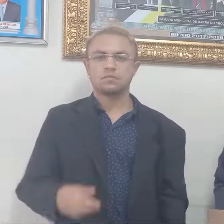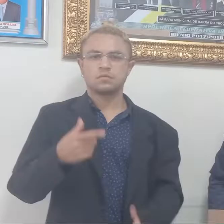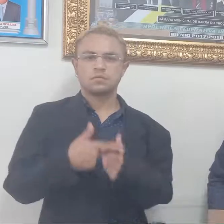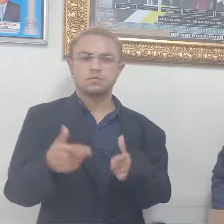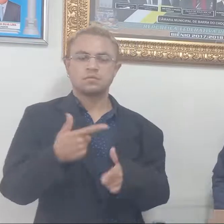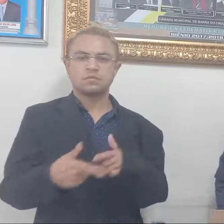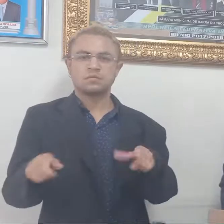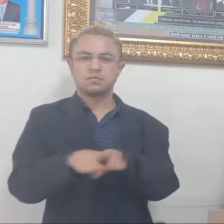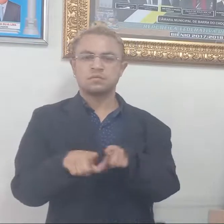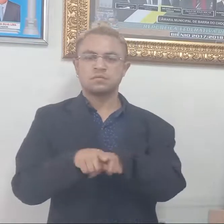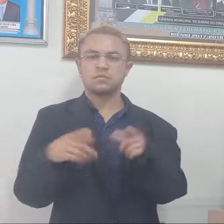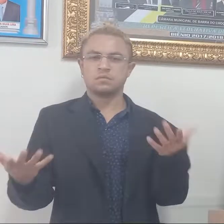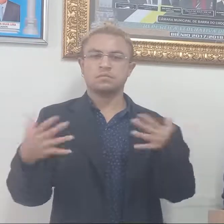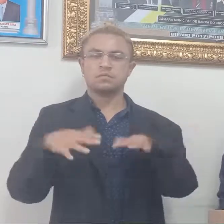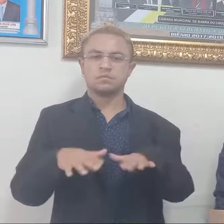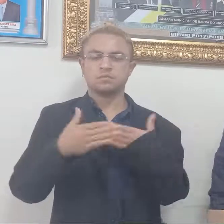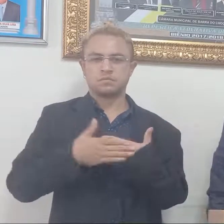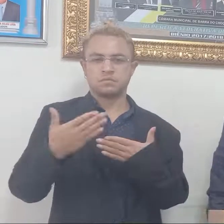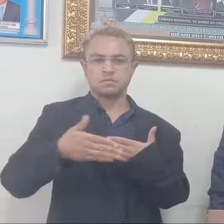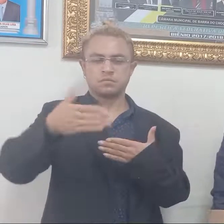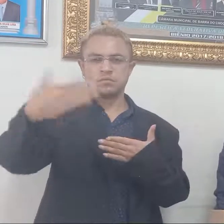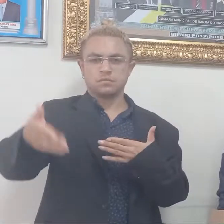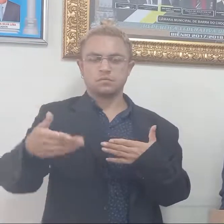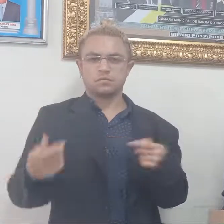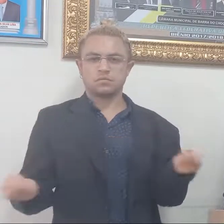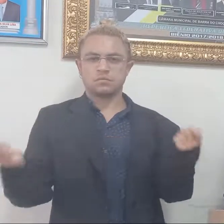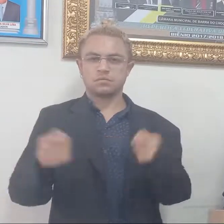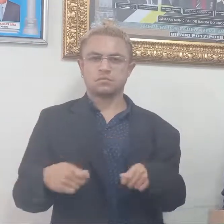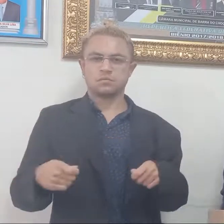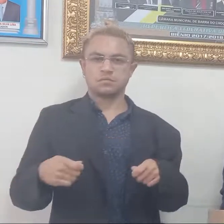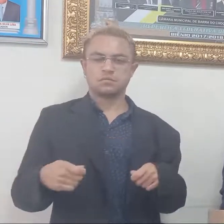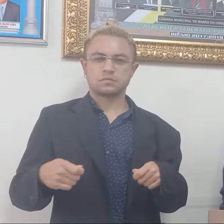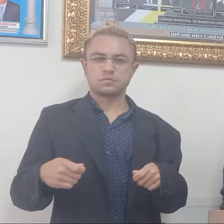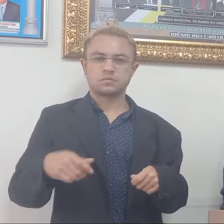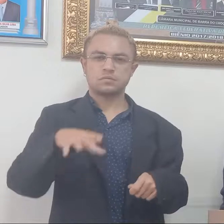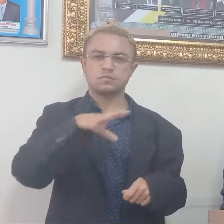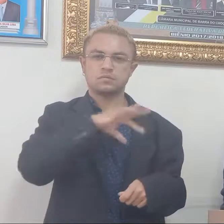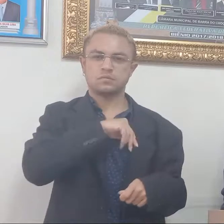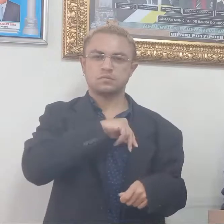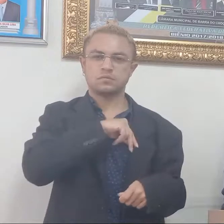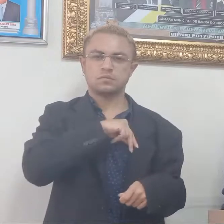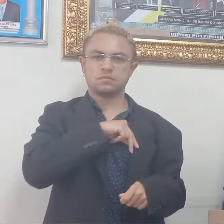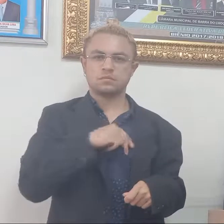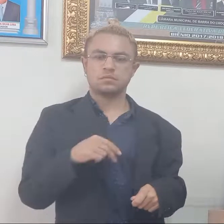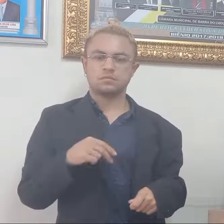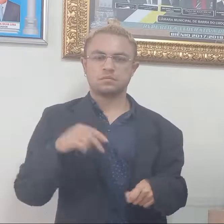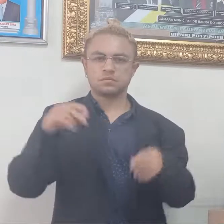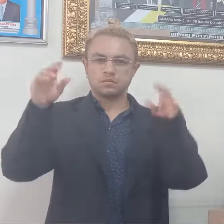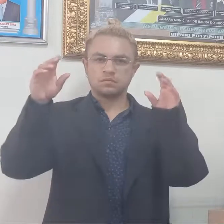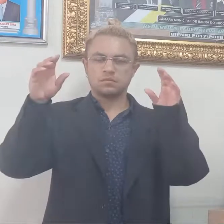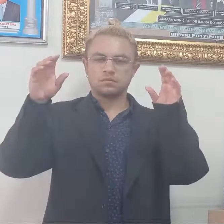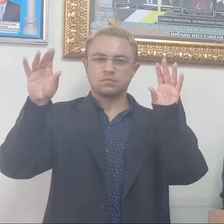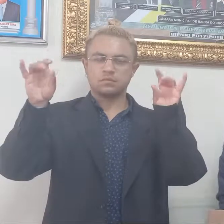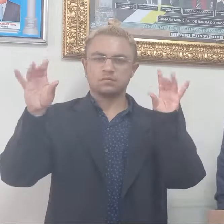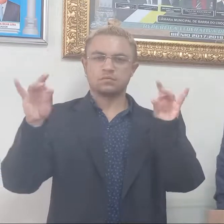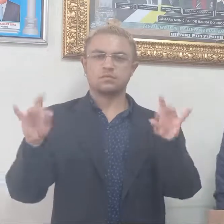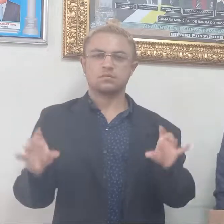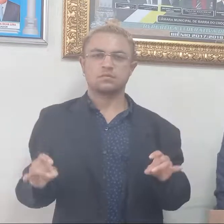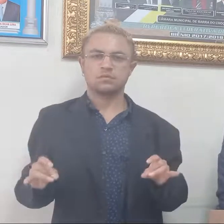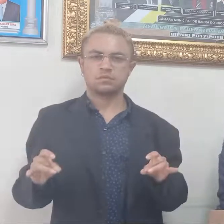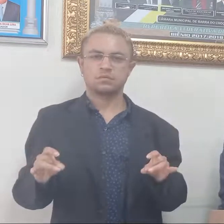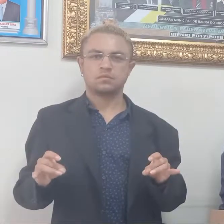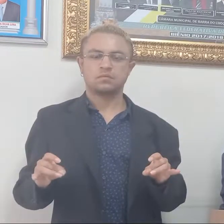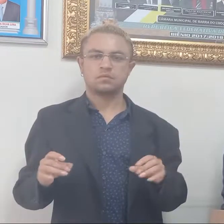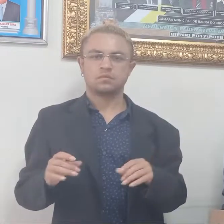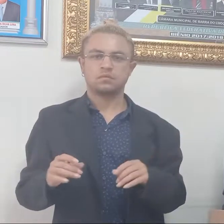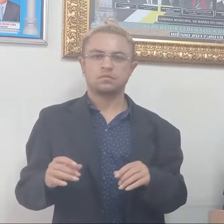inerentes às funções desempenhadas, a aposentadoria especial e somado seus vencimentos adicional e insalubridade. Décimo